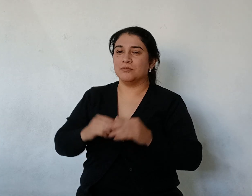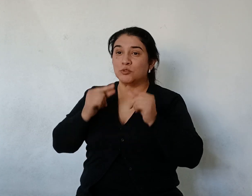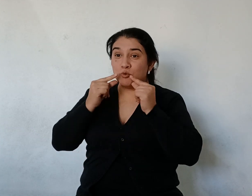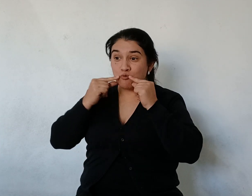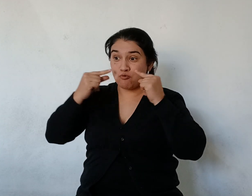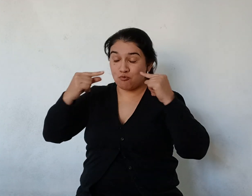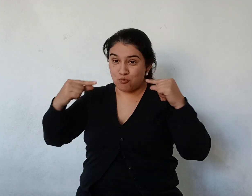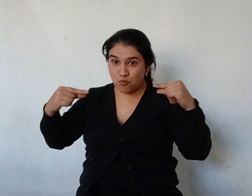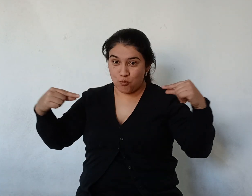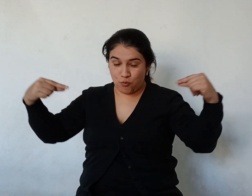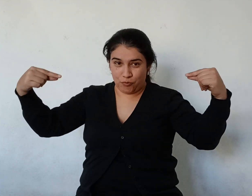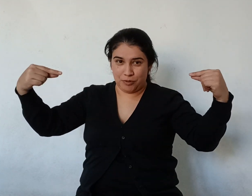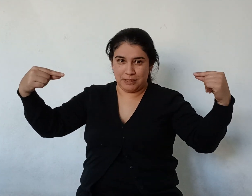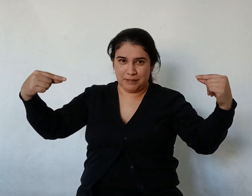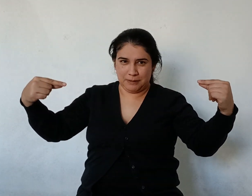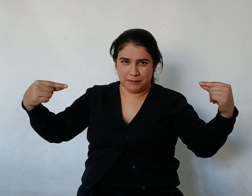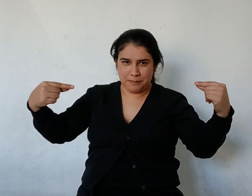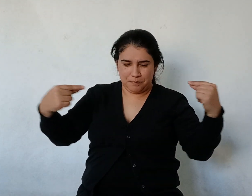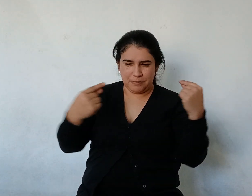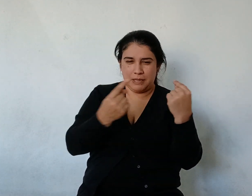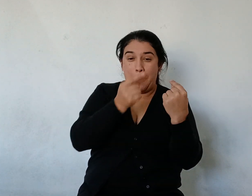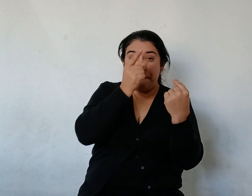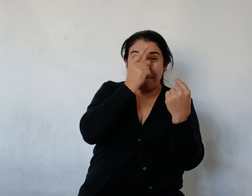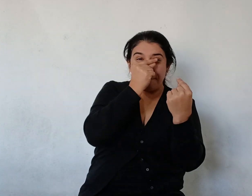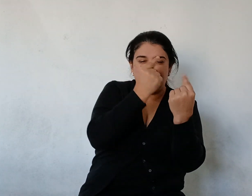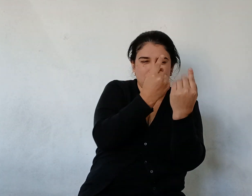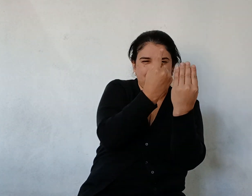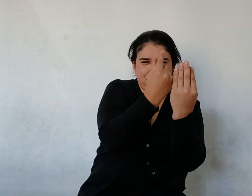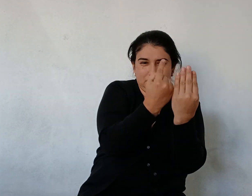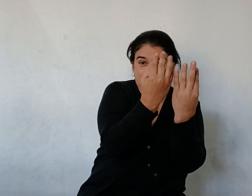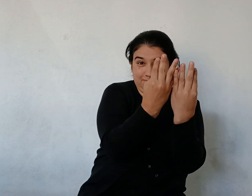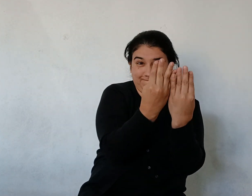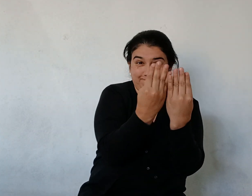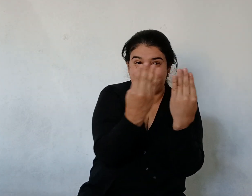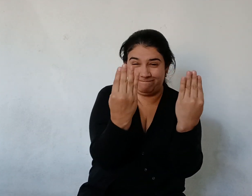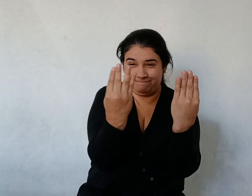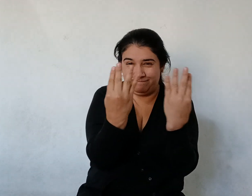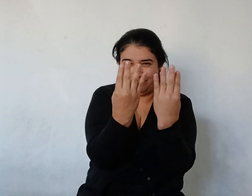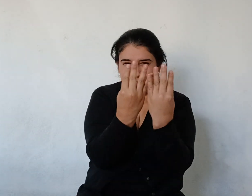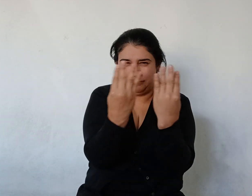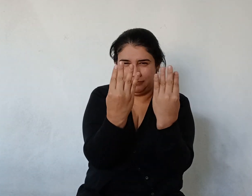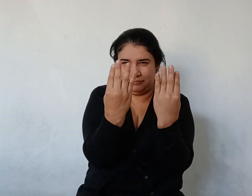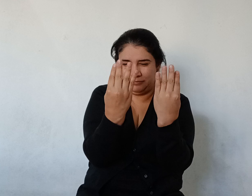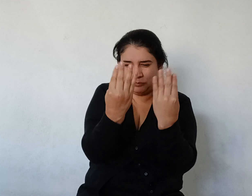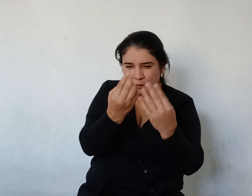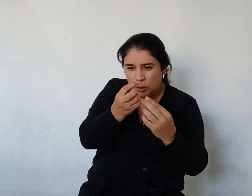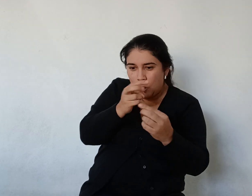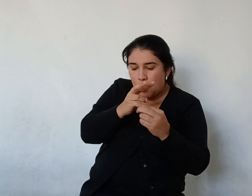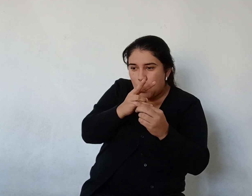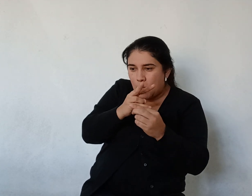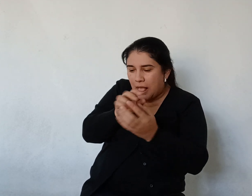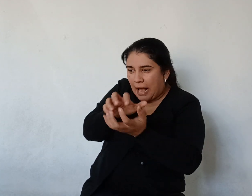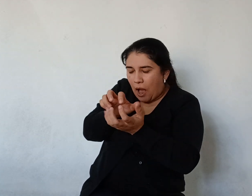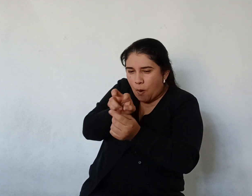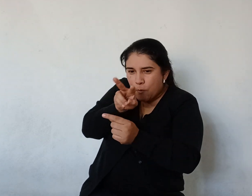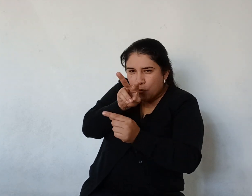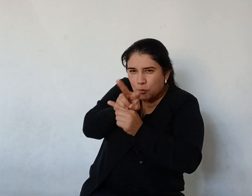medio Del dique Ordenando A cuatro yacarés Que lo aseguraran Con cuidado Y lo hundieran En el agua Hasta que él Les